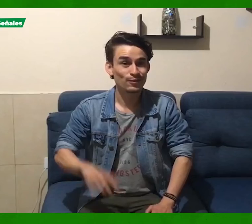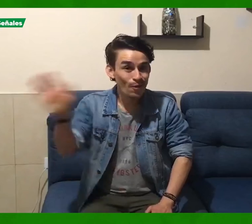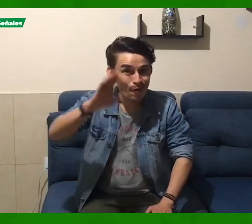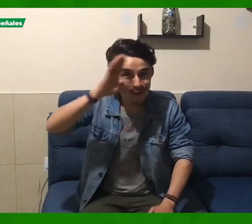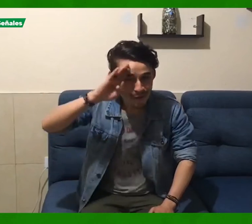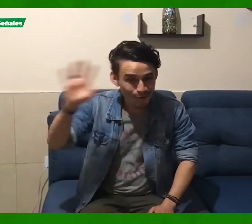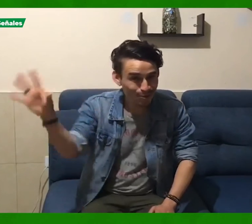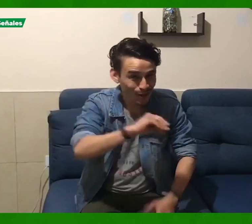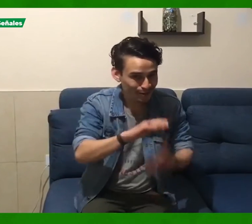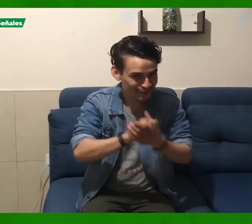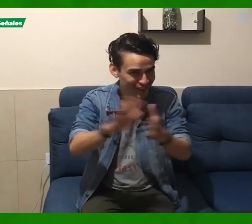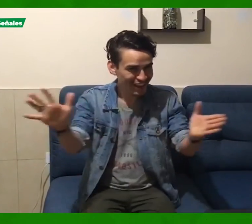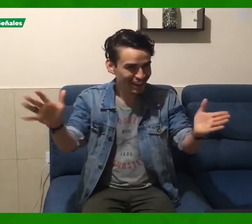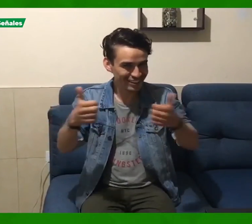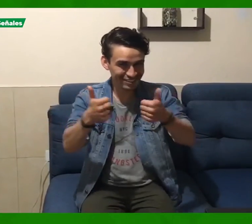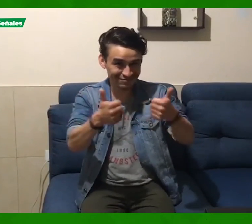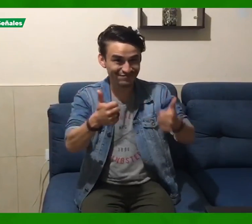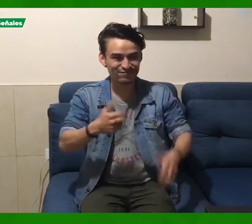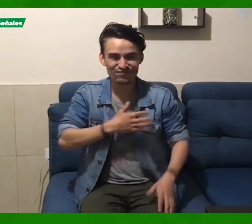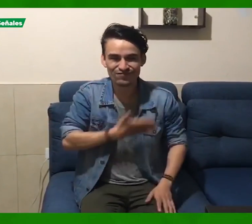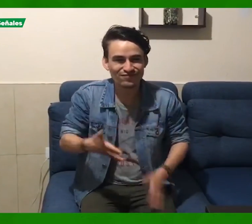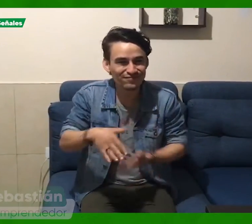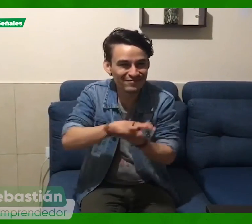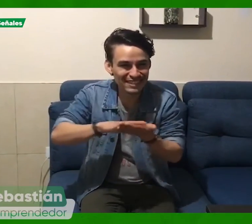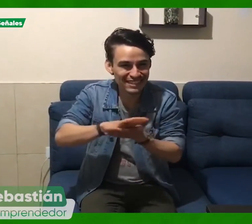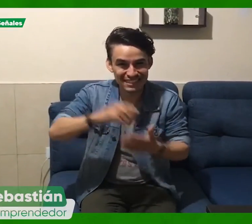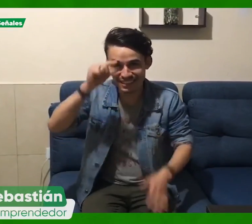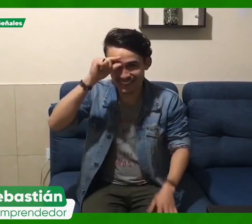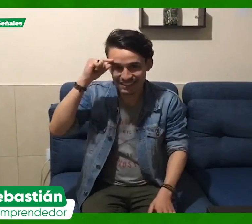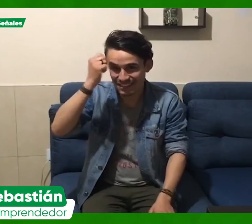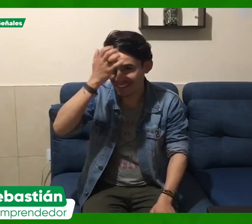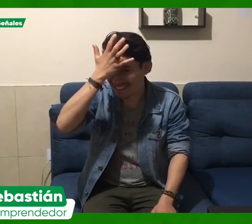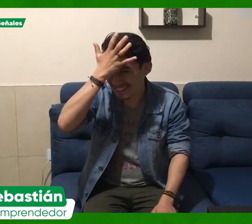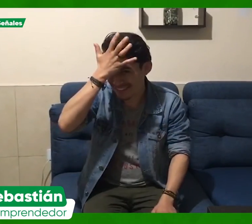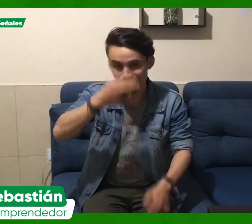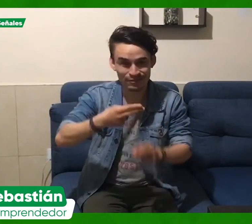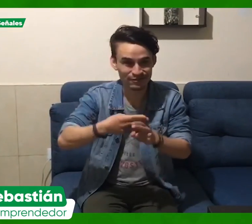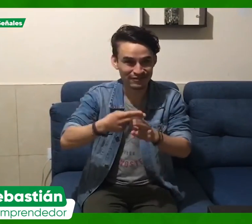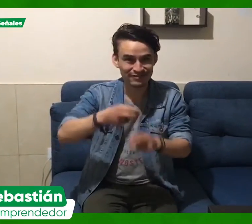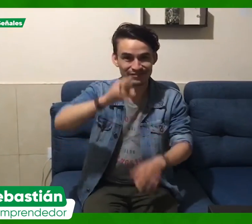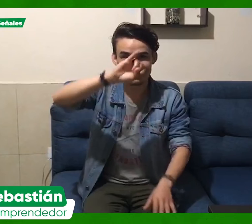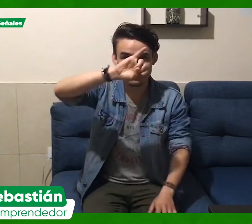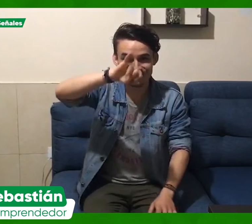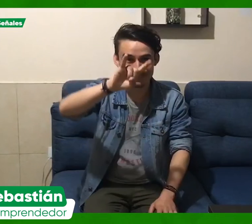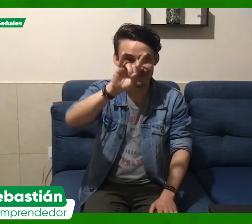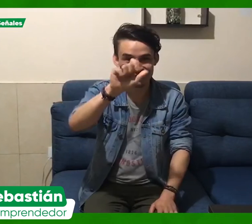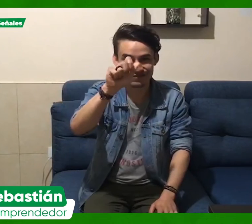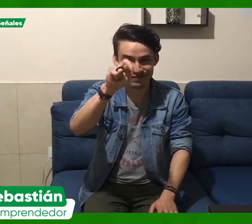Hola a todos, un gran saludo. Mucho gusto. Esta es mi seña. Mi nombre es Juan